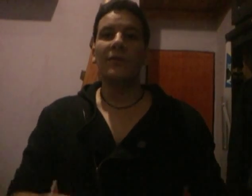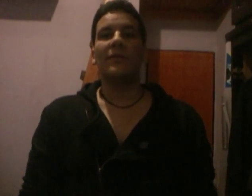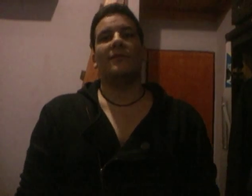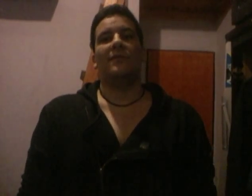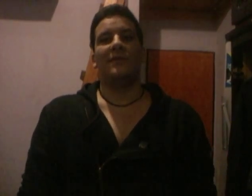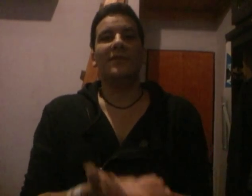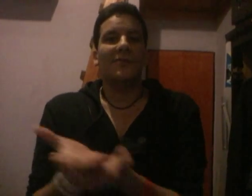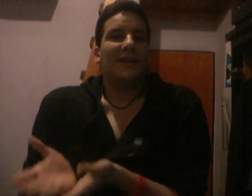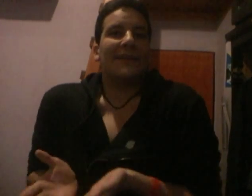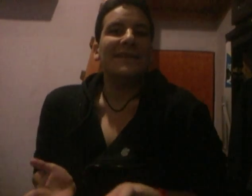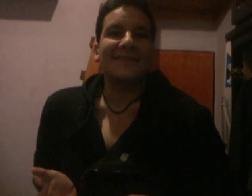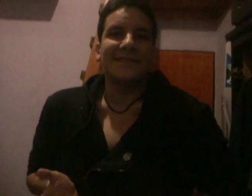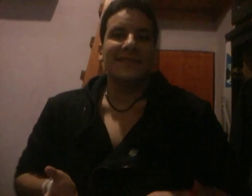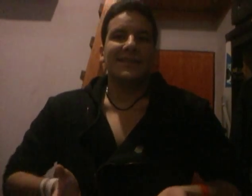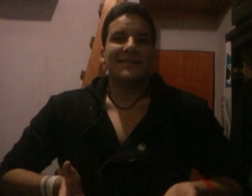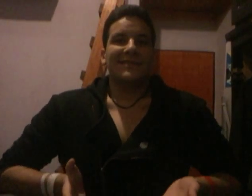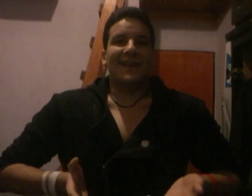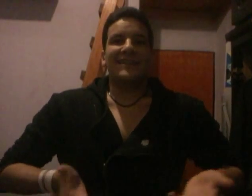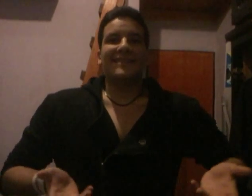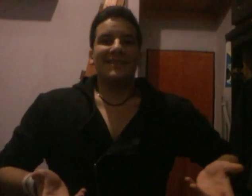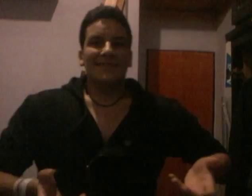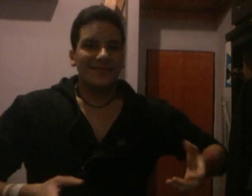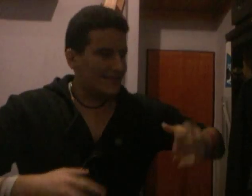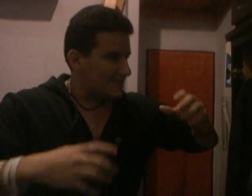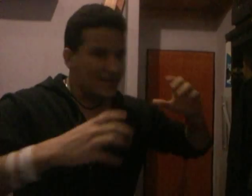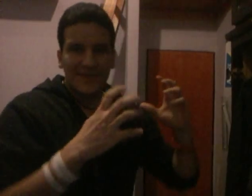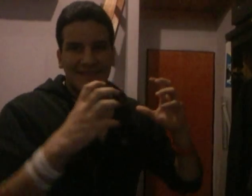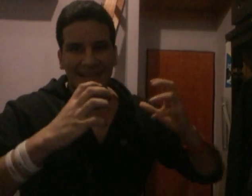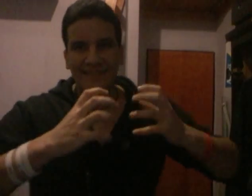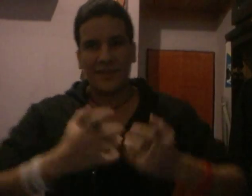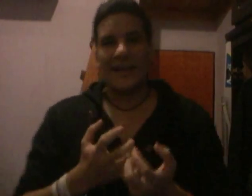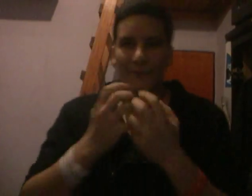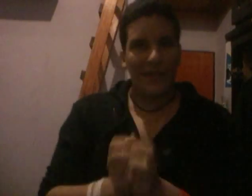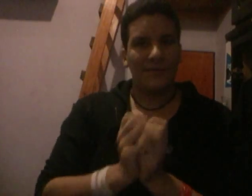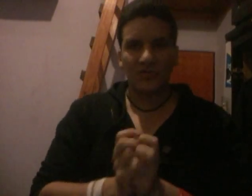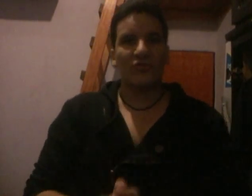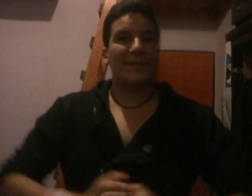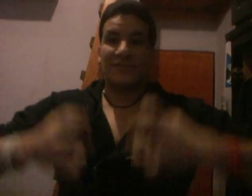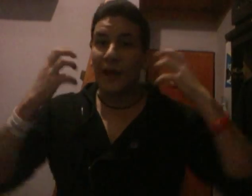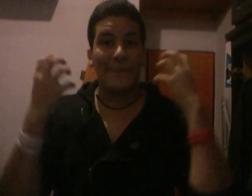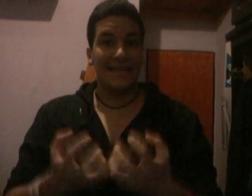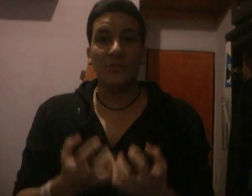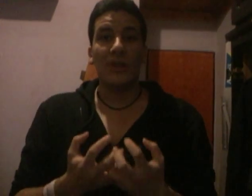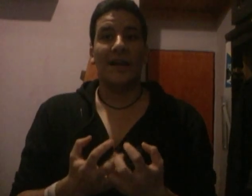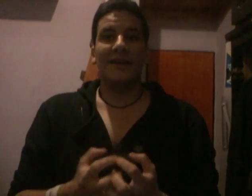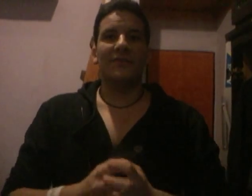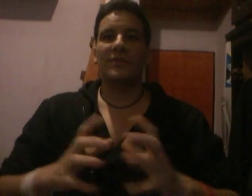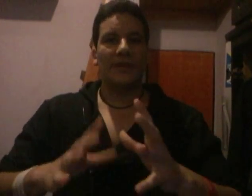no, no, no me la quemés así. O sea, en vez de centrarse en lo que era Batman vs Superman, hacían una película y no sé, ponían